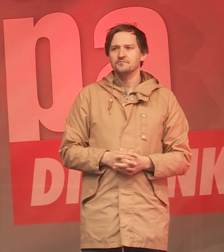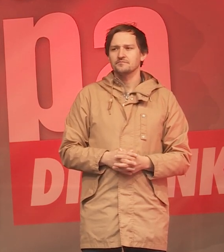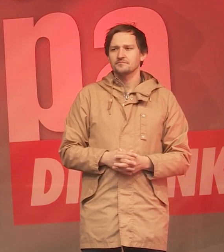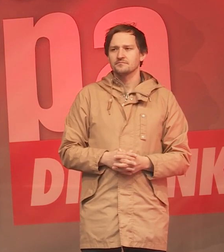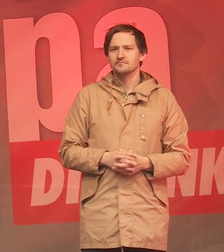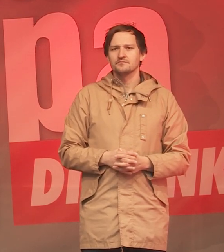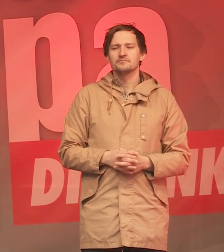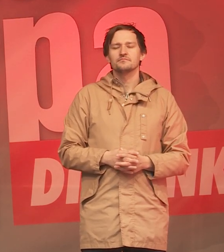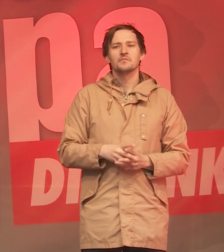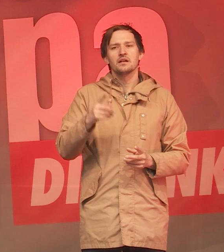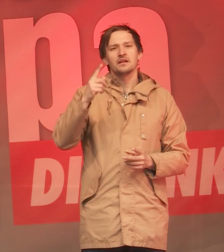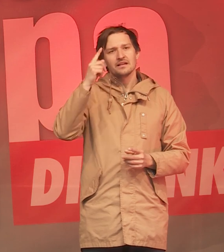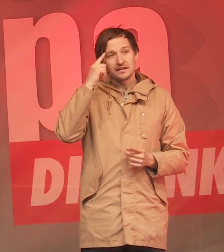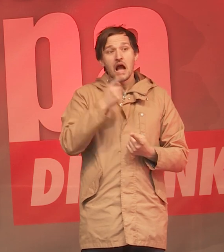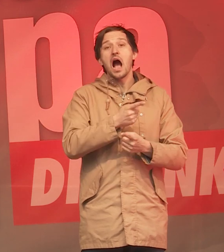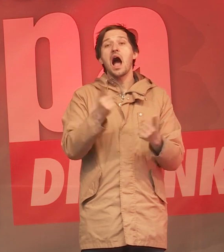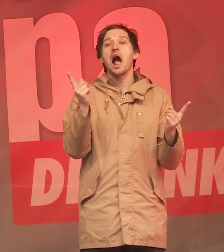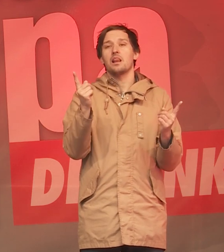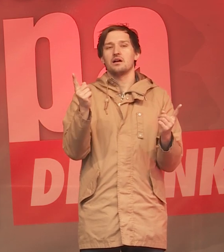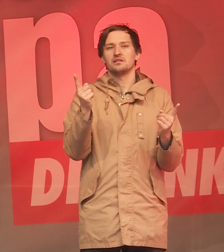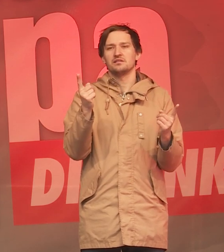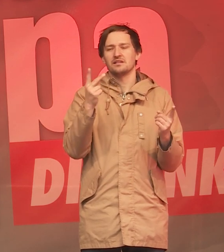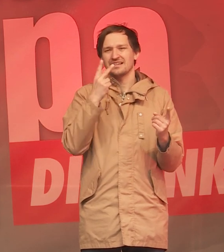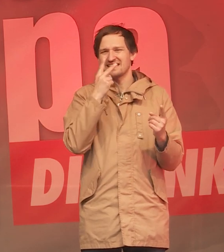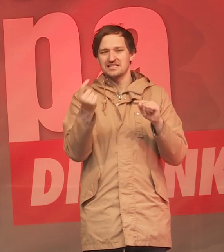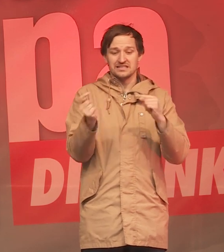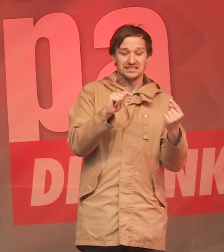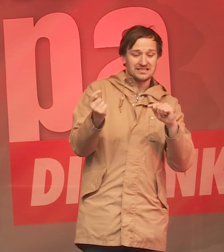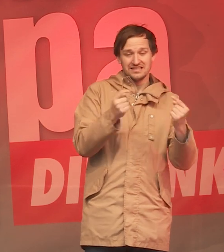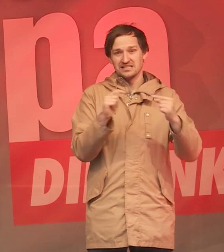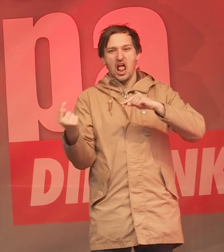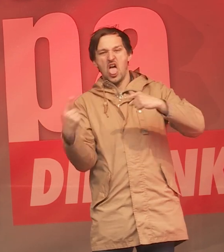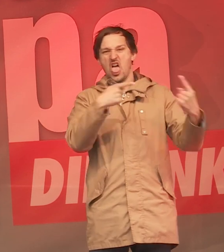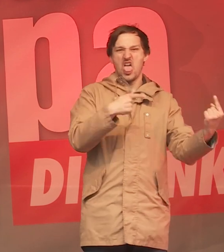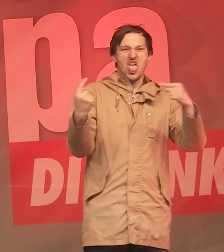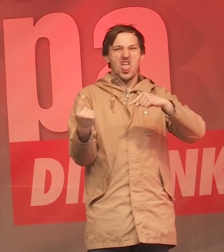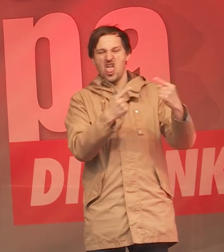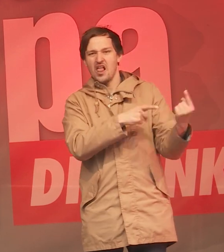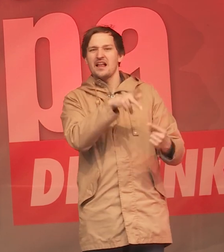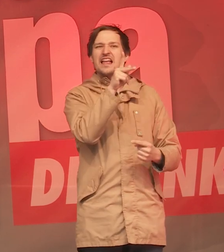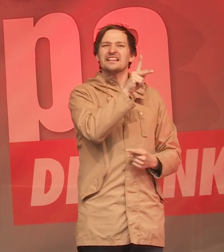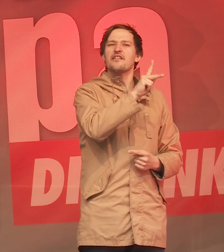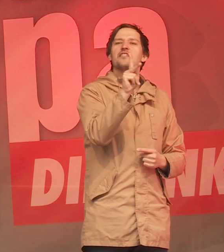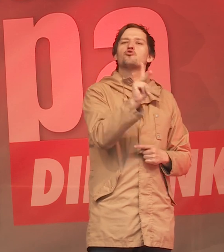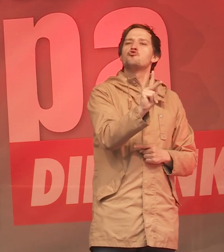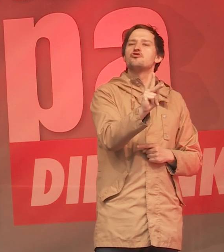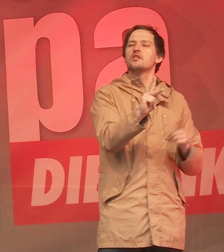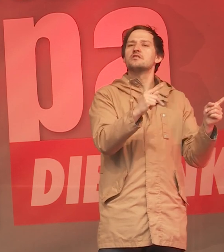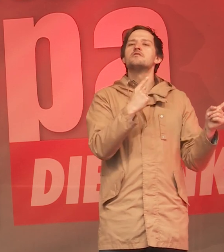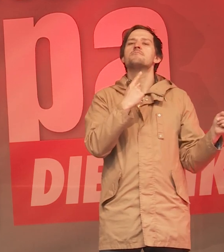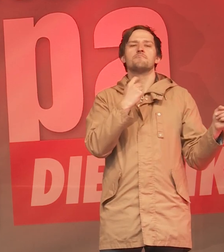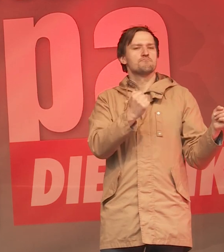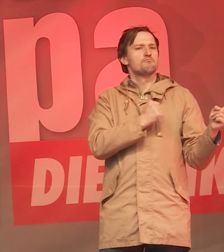Und ich meine, Sie alle haben ja wahrscheinlich verfolgt, diese hysterische Debatte, die es zurzeit gibt, seit sich Kevin Kühnert gewagt hat,